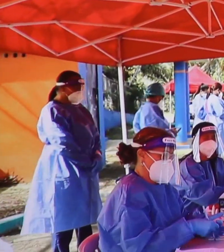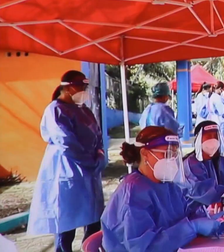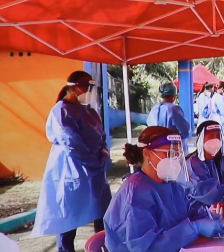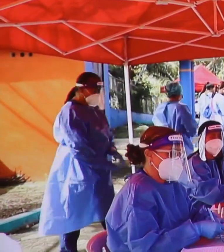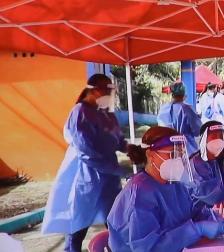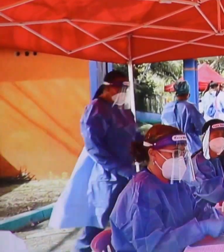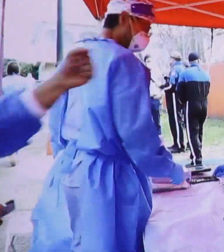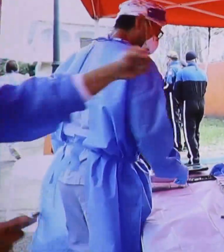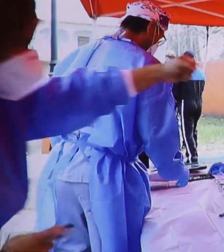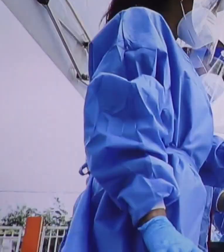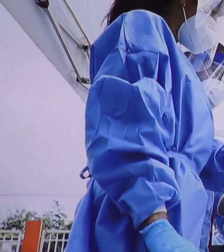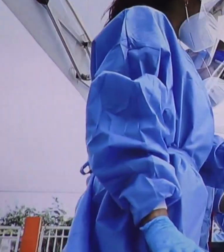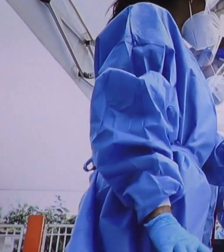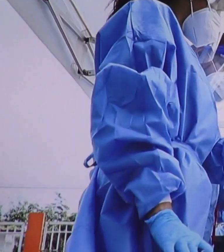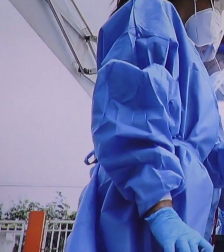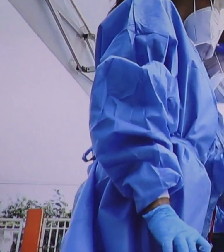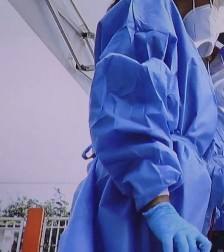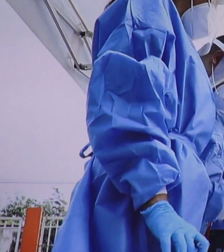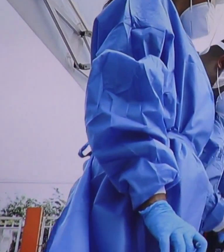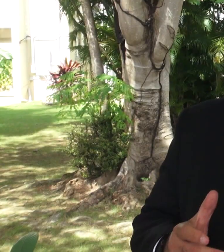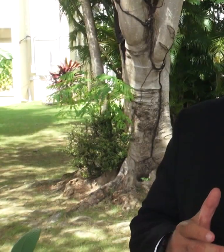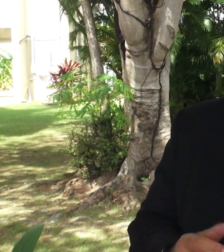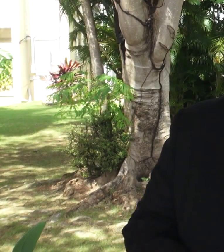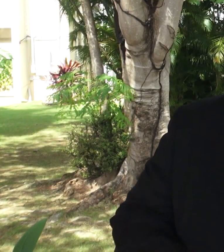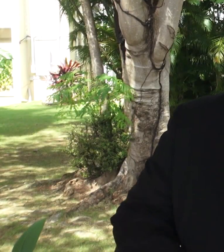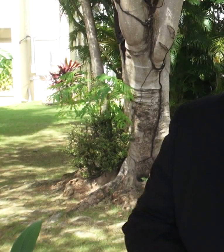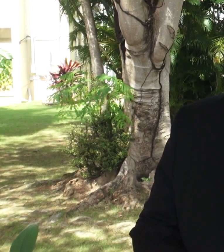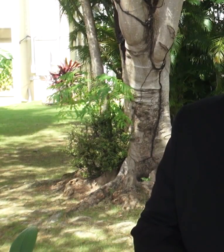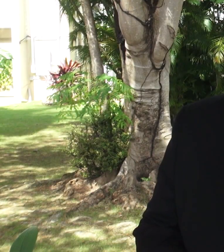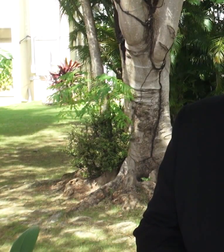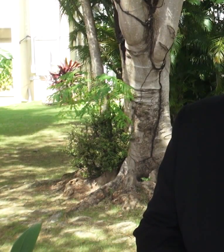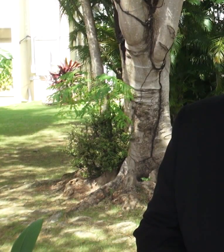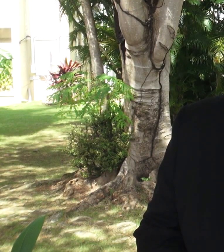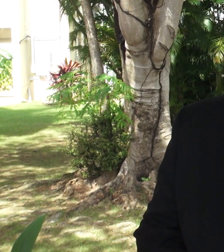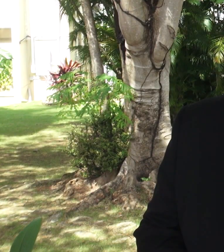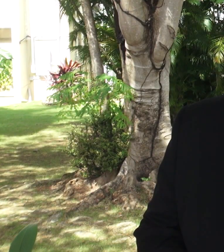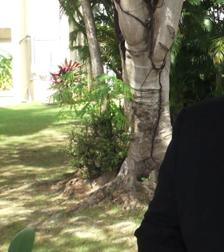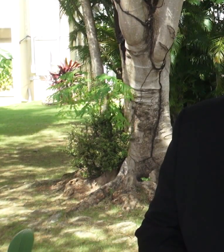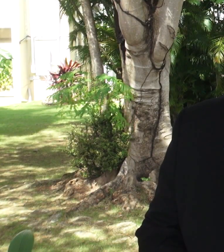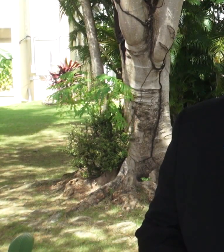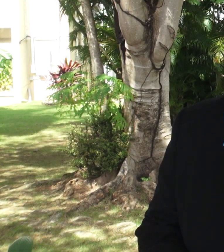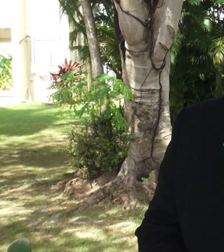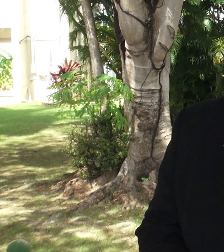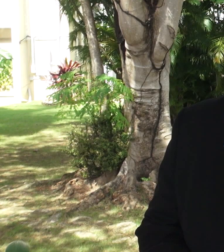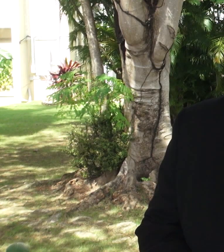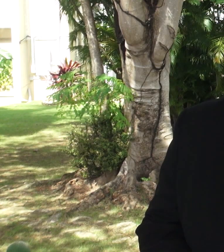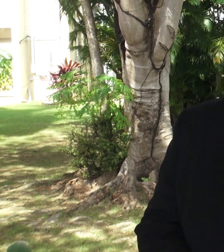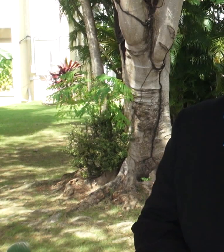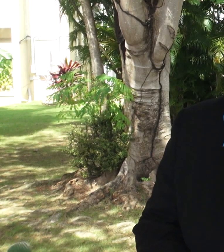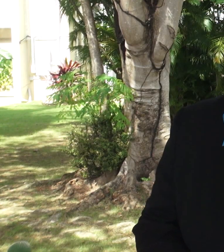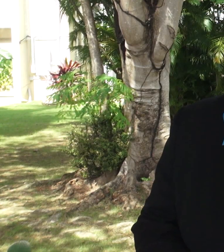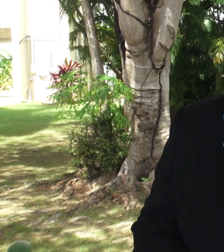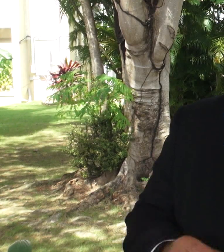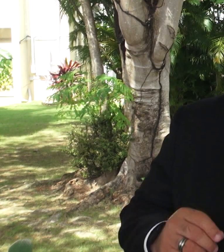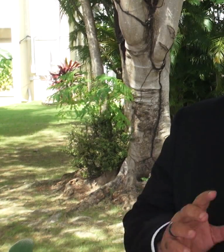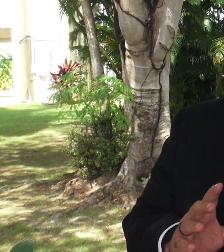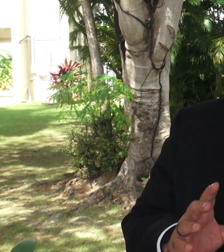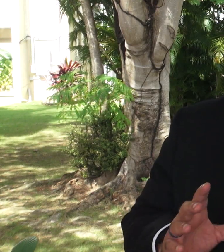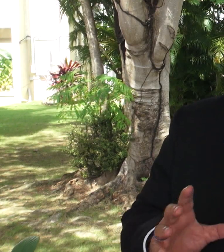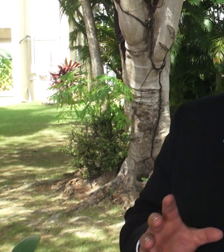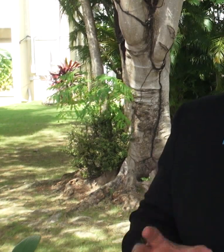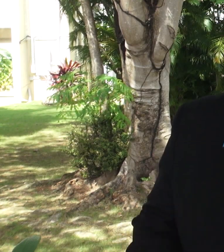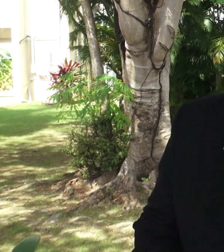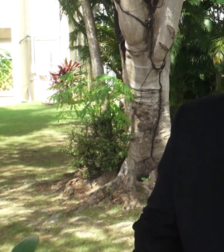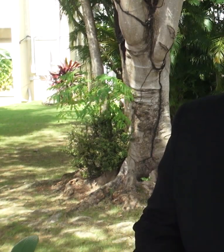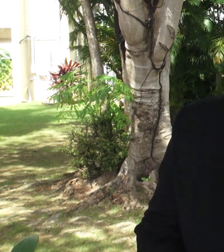235.617. El secretario designado del Departamento de Salud, el doctor Carlos Mellado, especificó